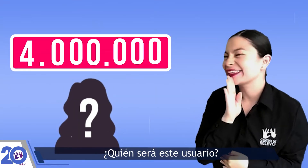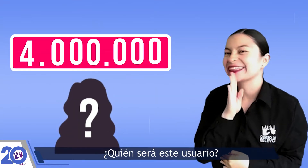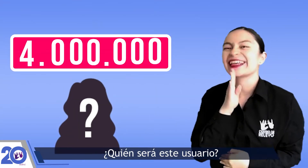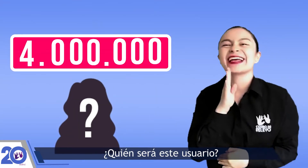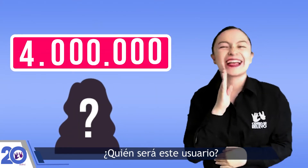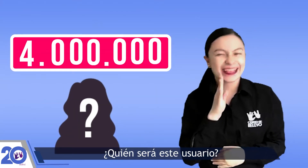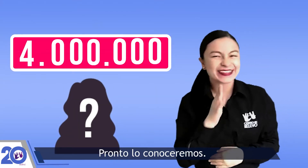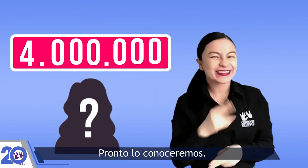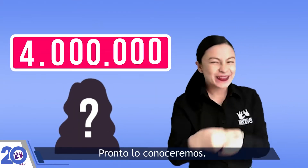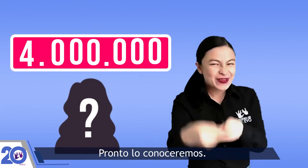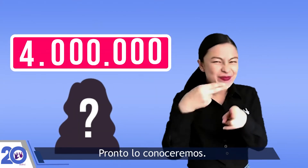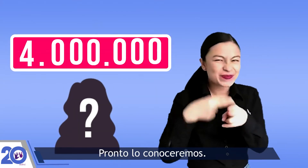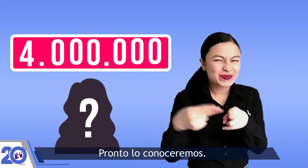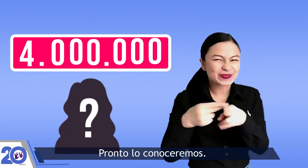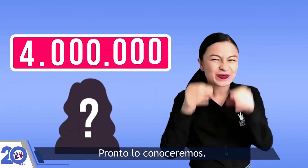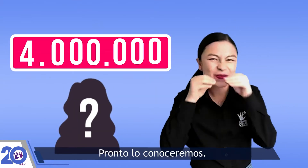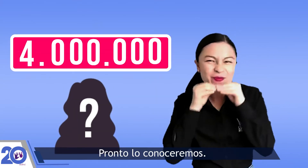¡Pronto lo conoceremos!